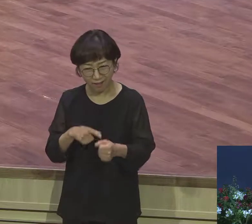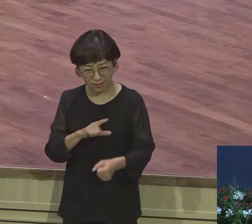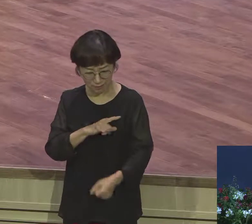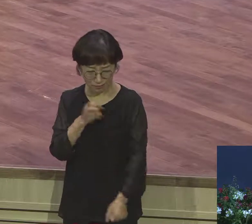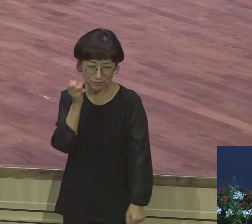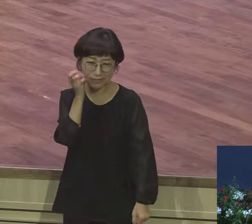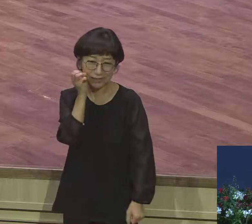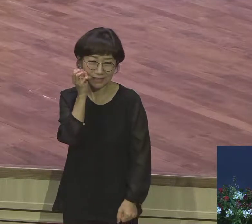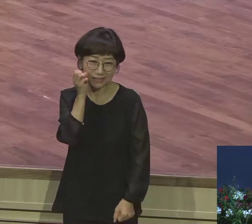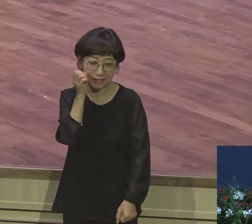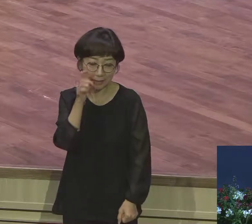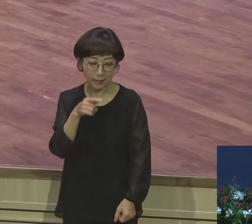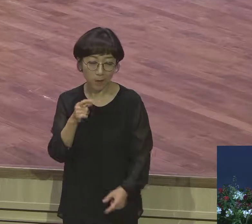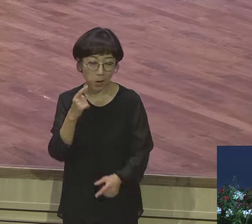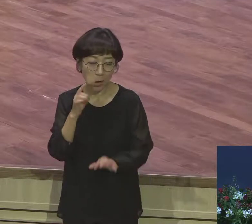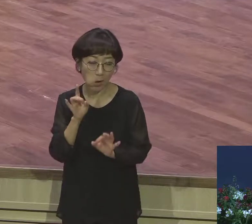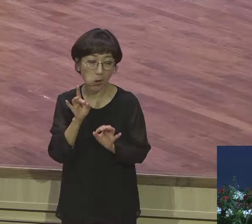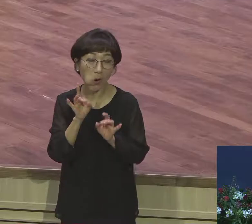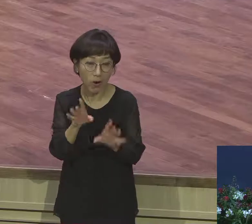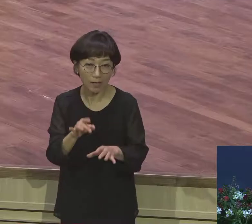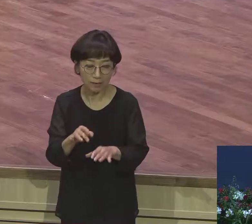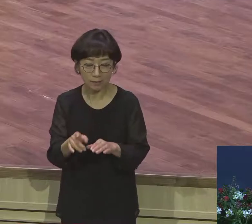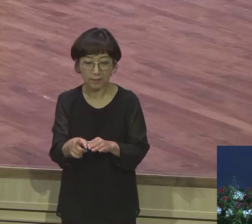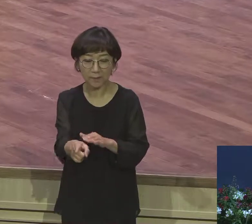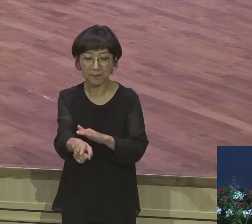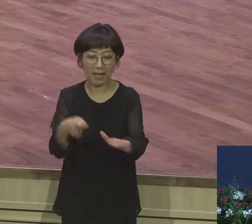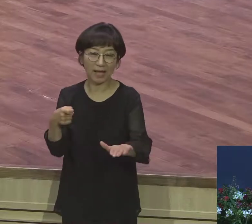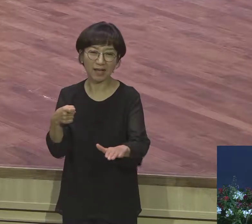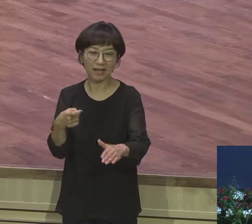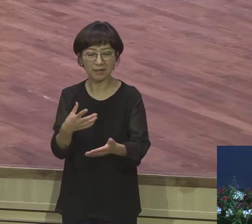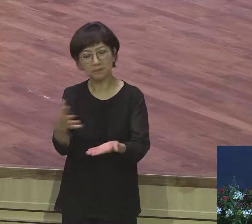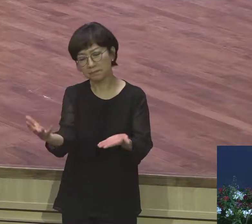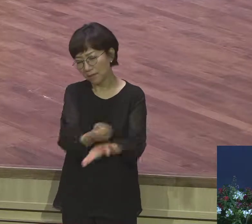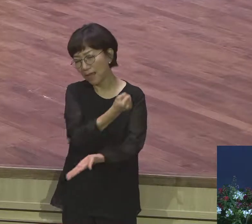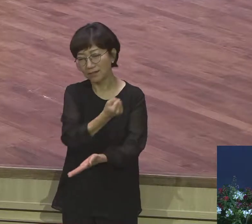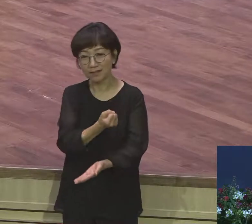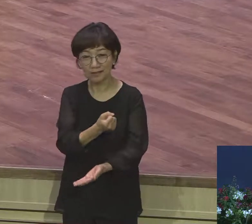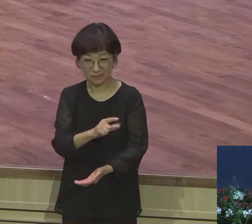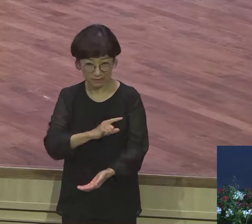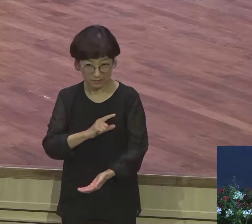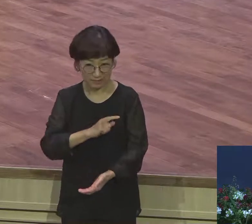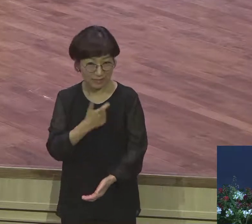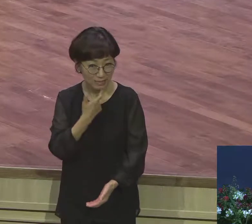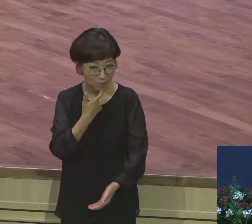속여 비앉는 자라는 뜻이 그 일을 하나 바꿔라